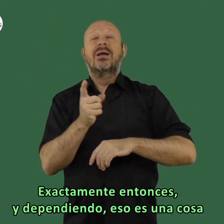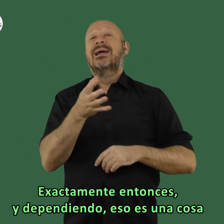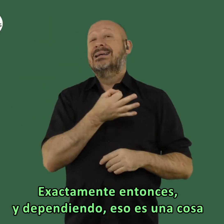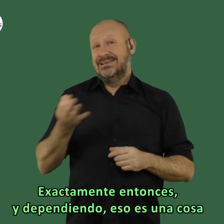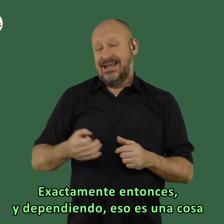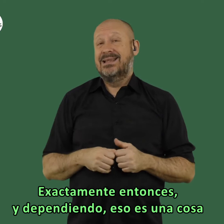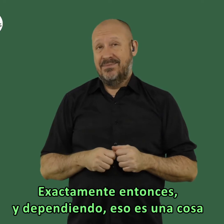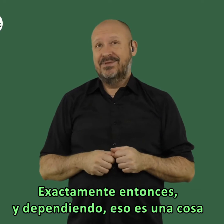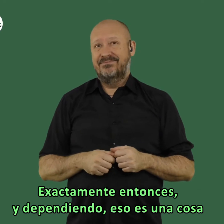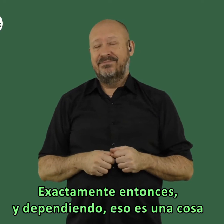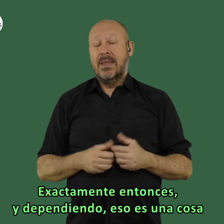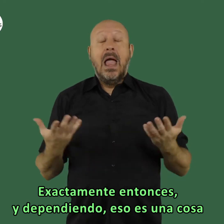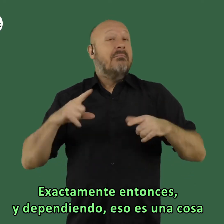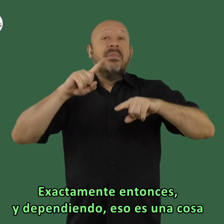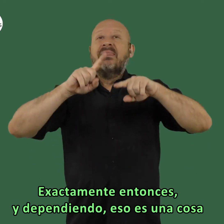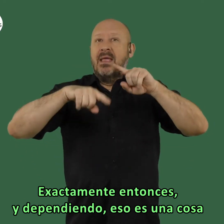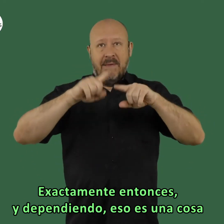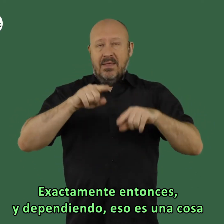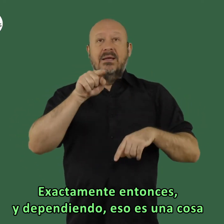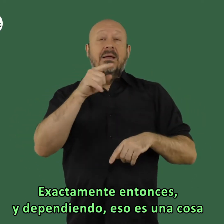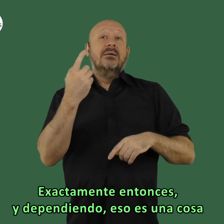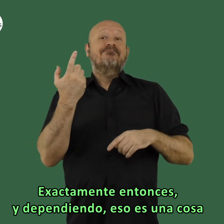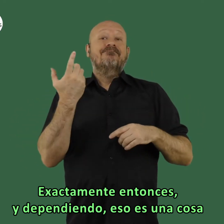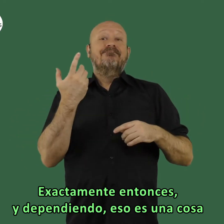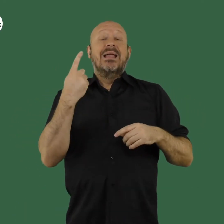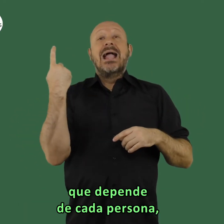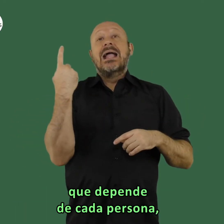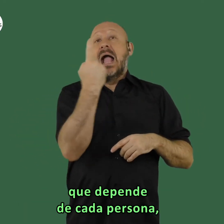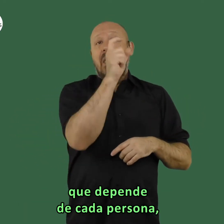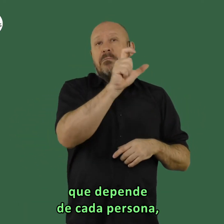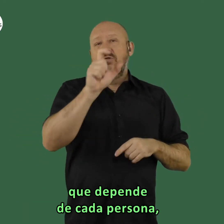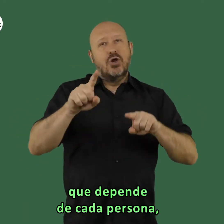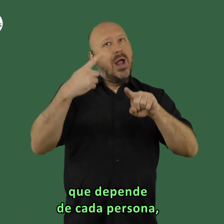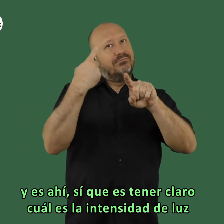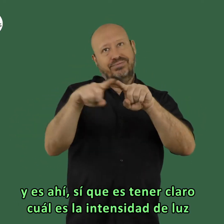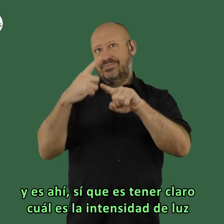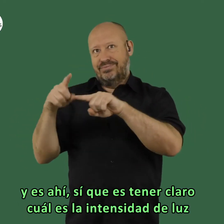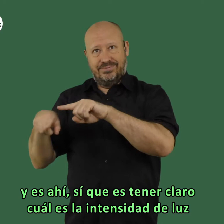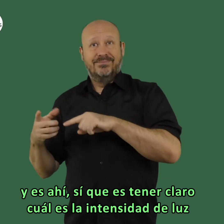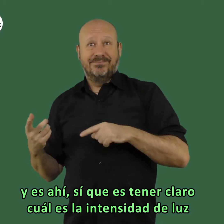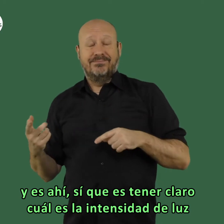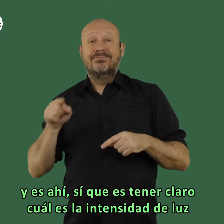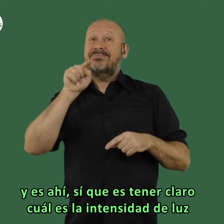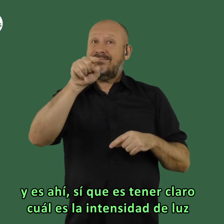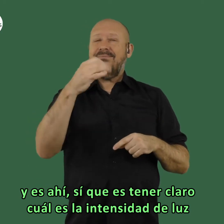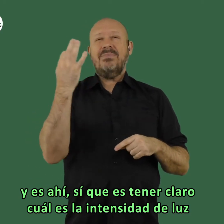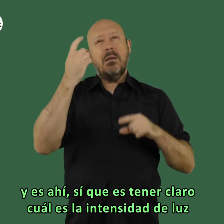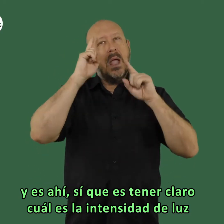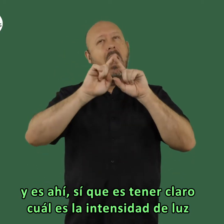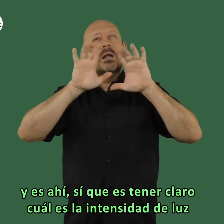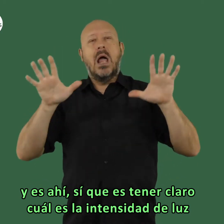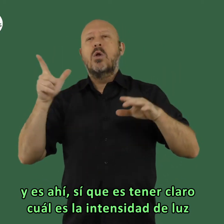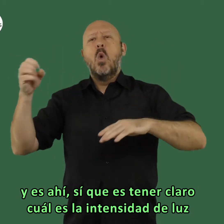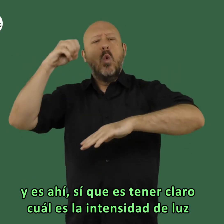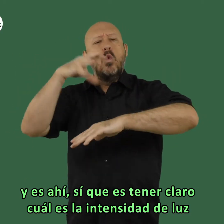también la luz exactamente entonces y dependiendo es una cosa que depende de cada persona y es ahí sí que